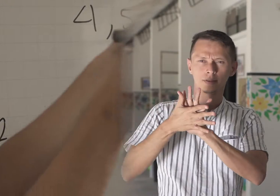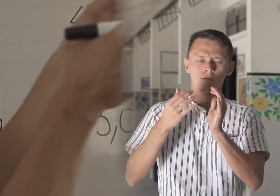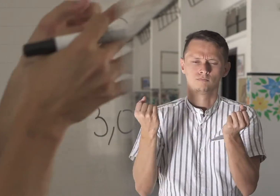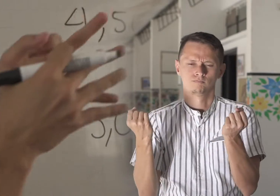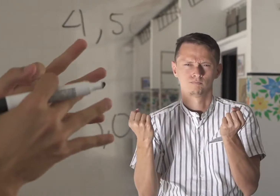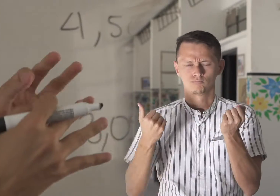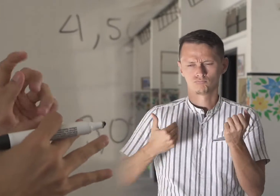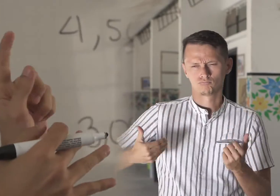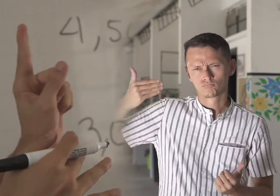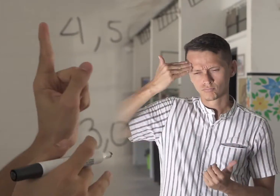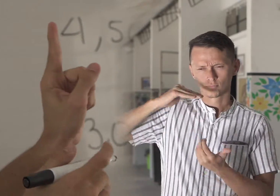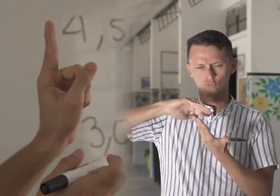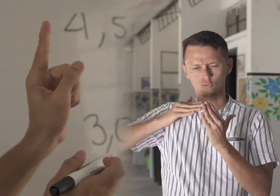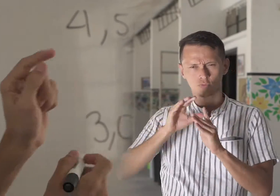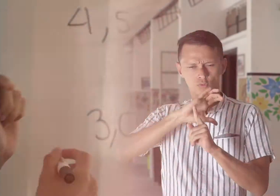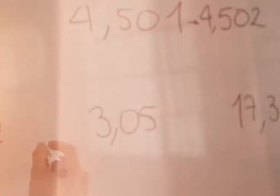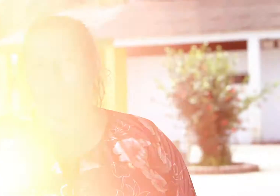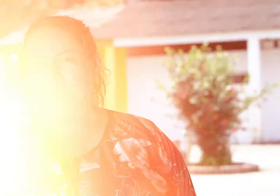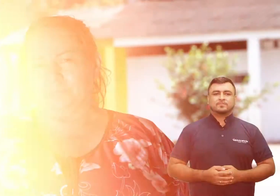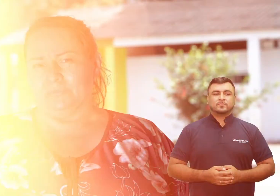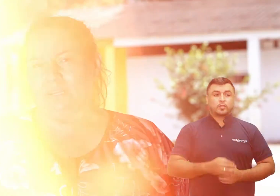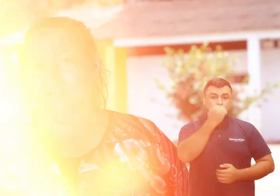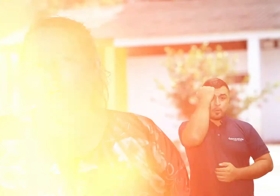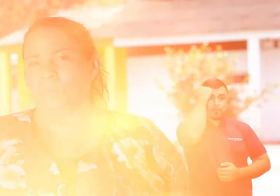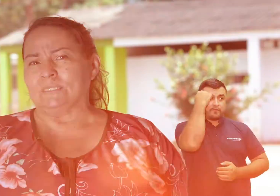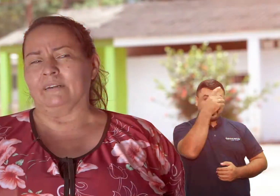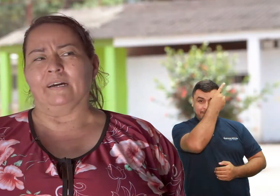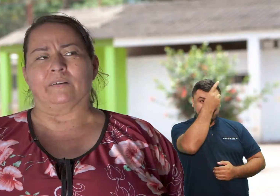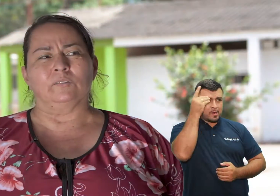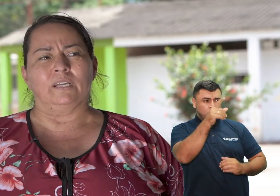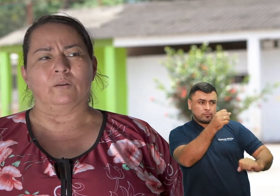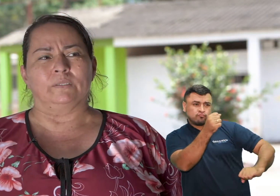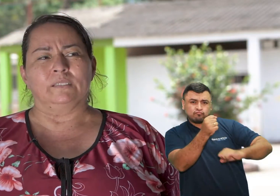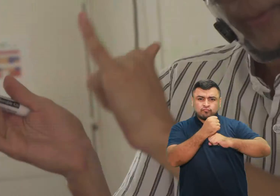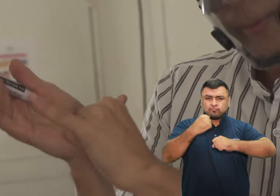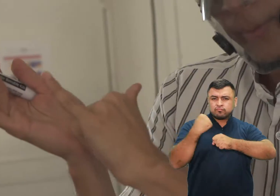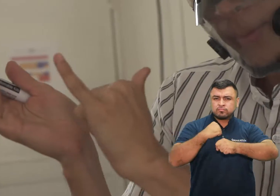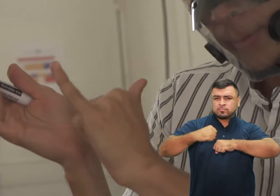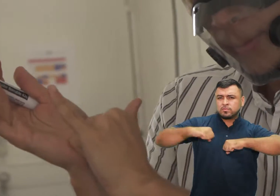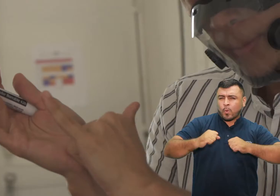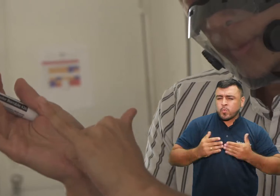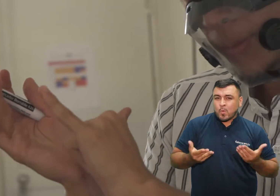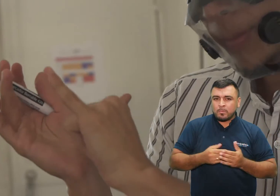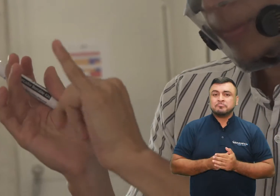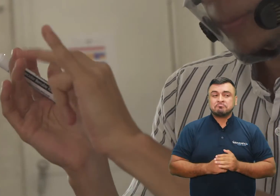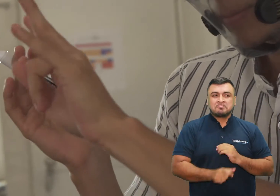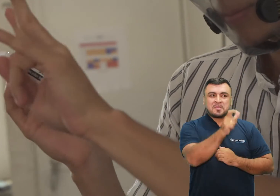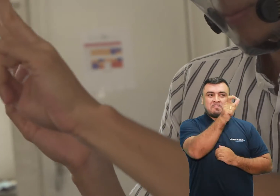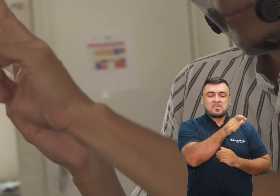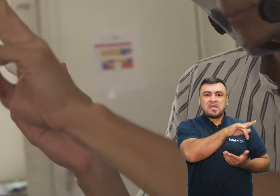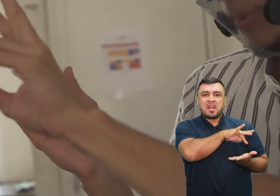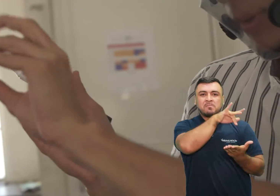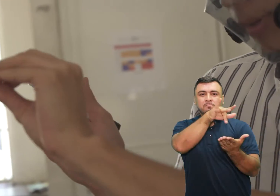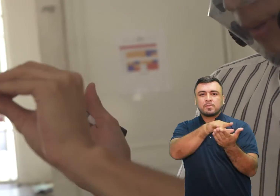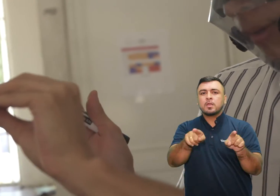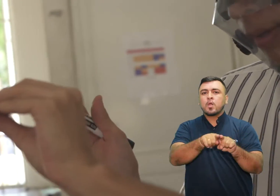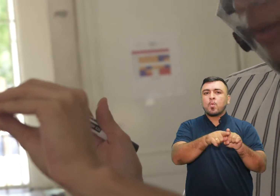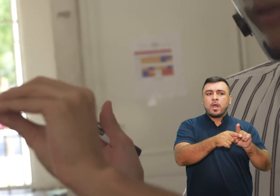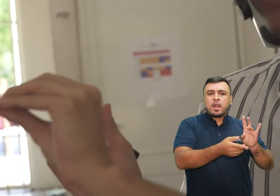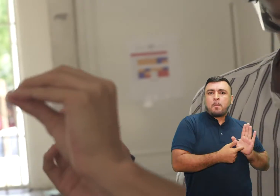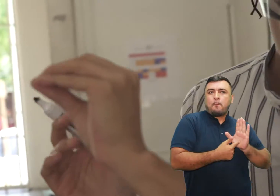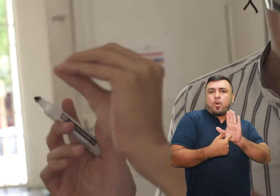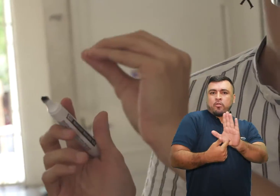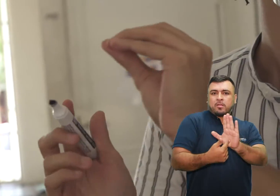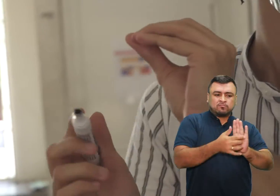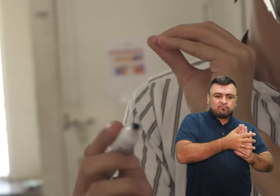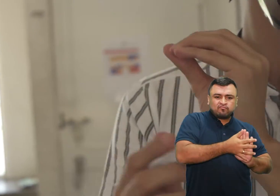tenemos la lengua de señas. ¿Cómo es trabajar con Darwin? Es una persona que viene a